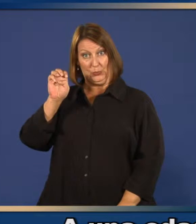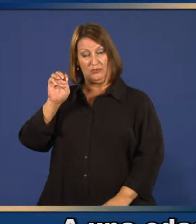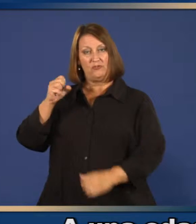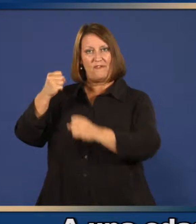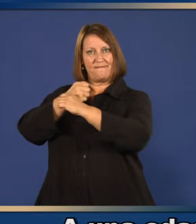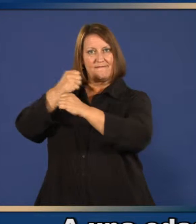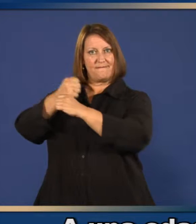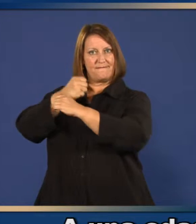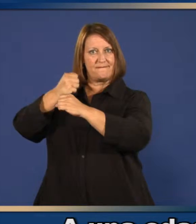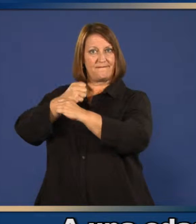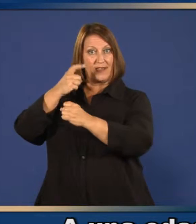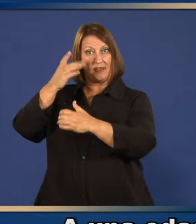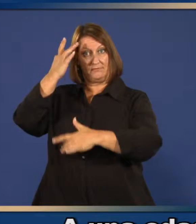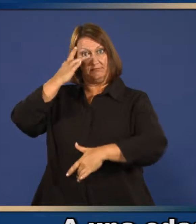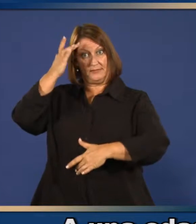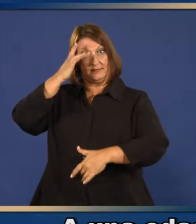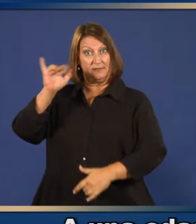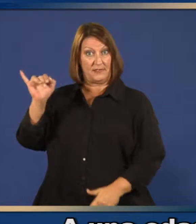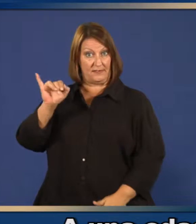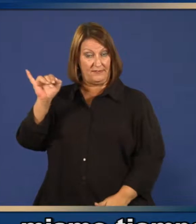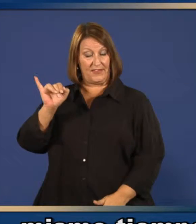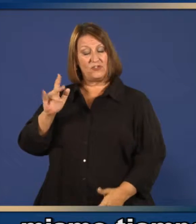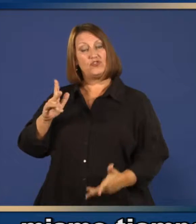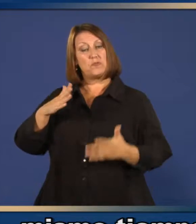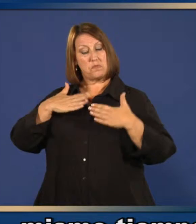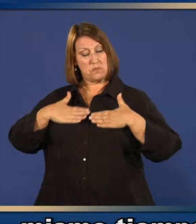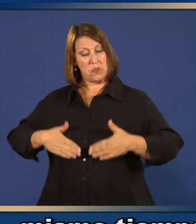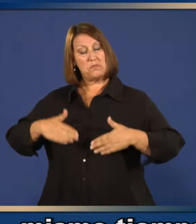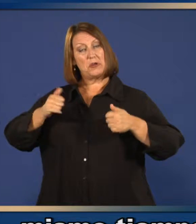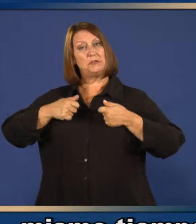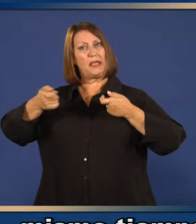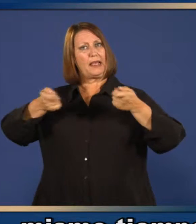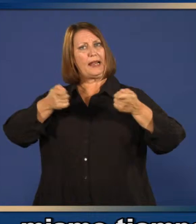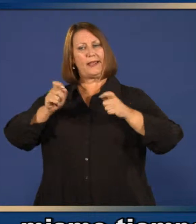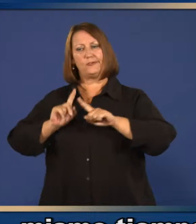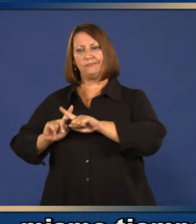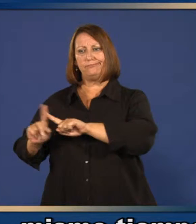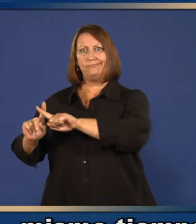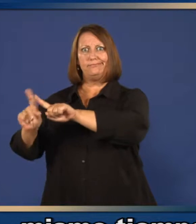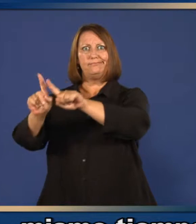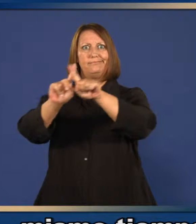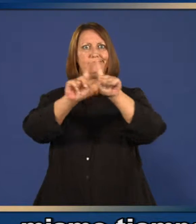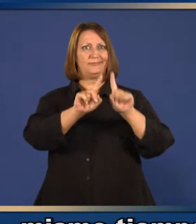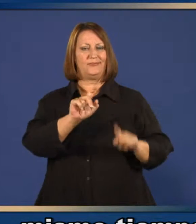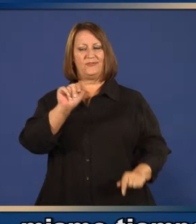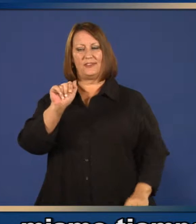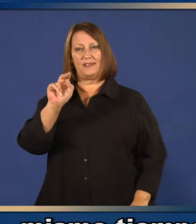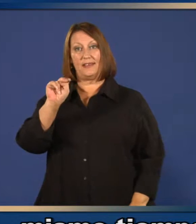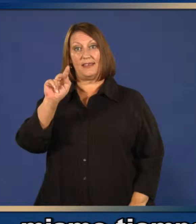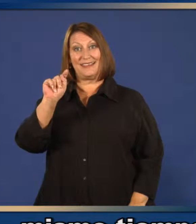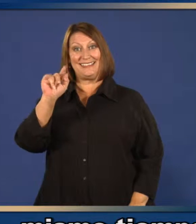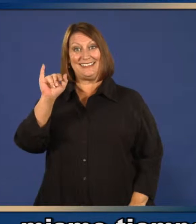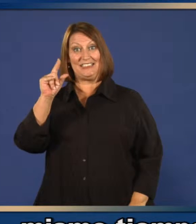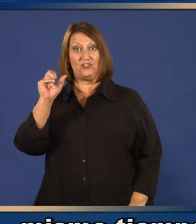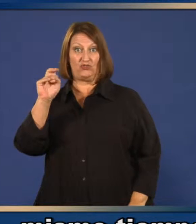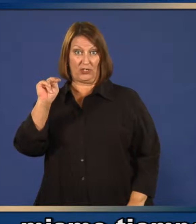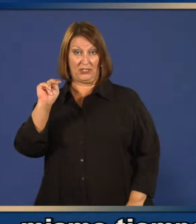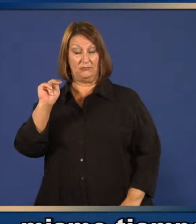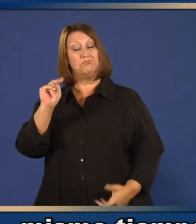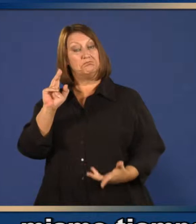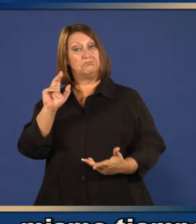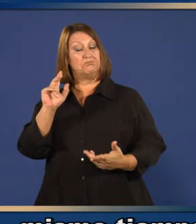responder a muchos antígenos al mismo tiempo, incluso los que están en las vacunas,